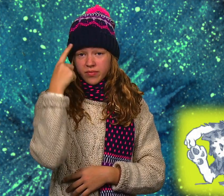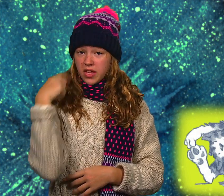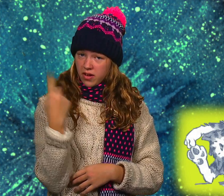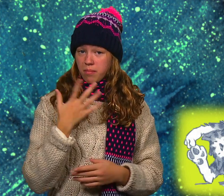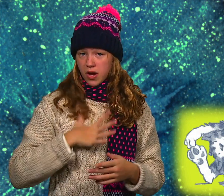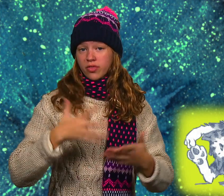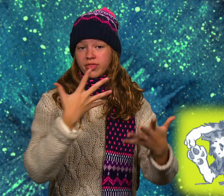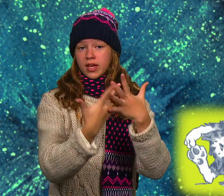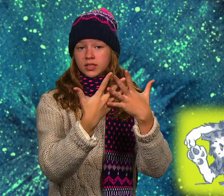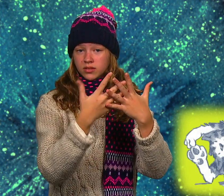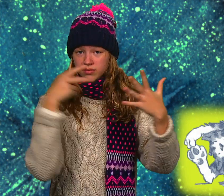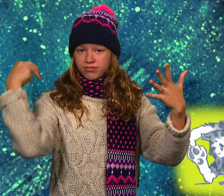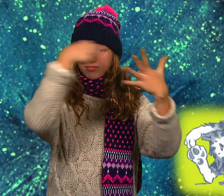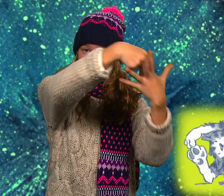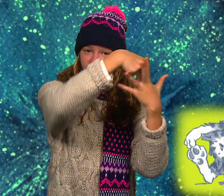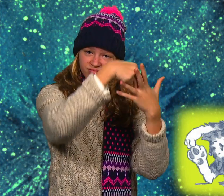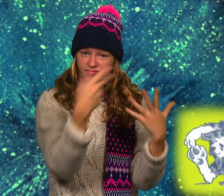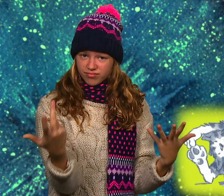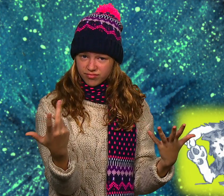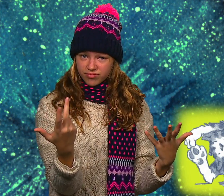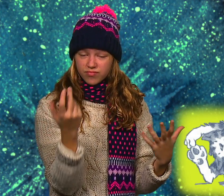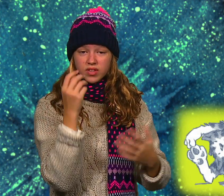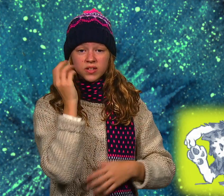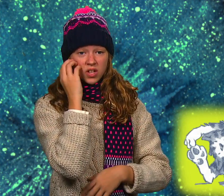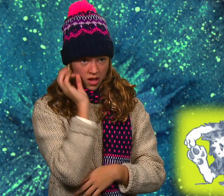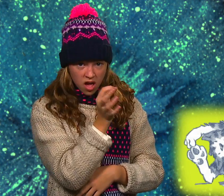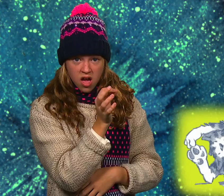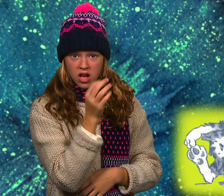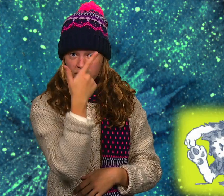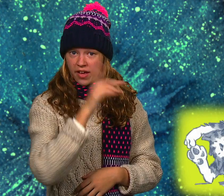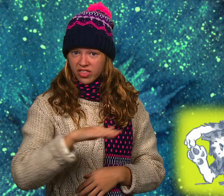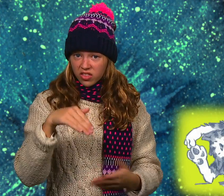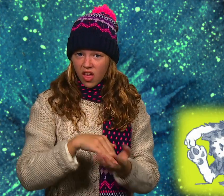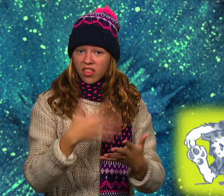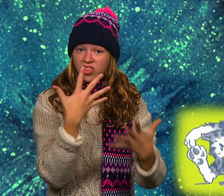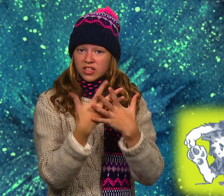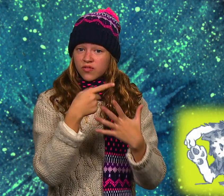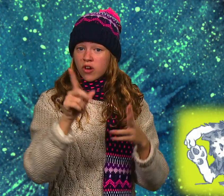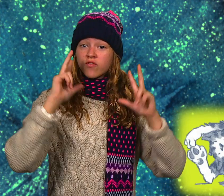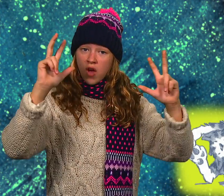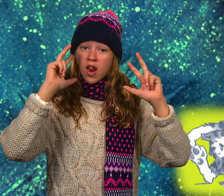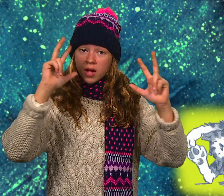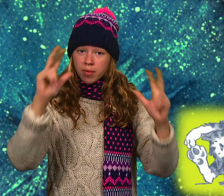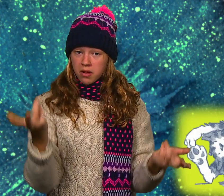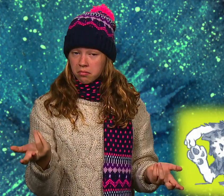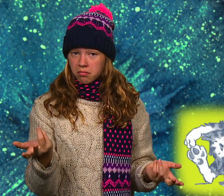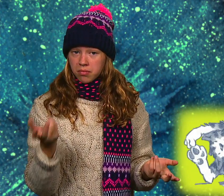spannen wir ein Netz. Die Kinder haben doch ein Volleyballnetz. Das hängen wir auf. Ja, aber